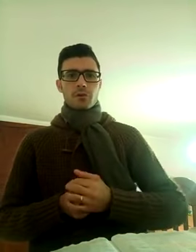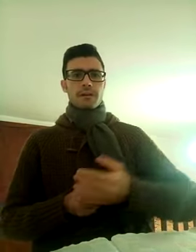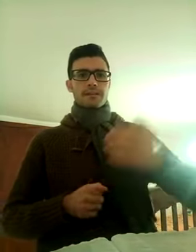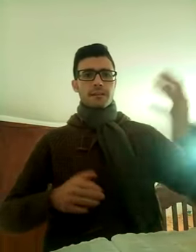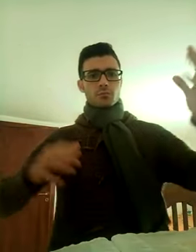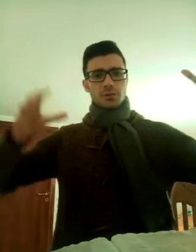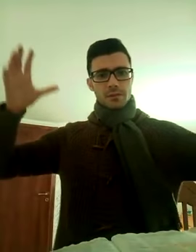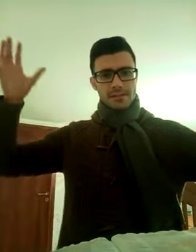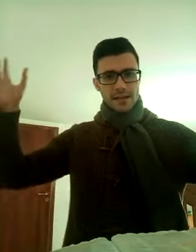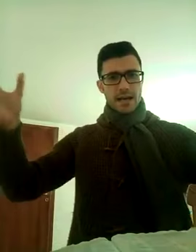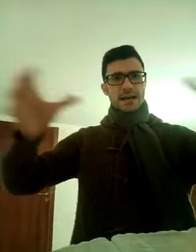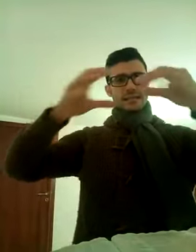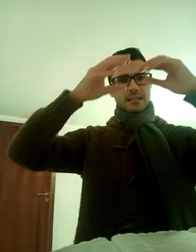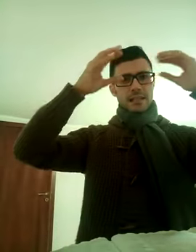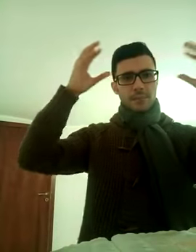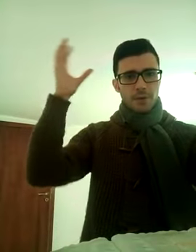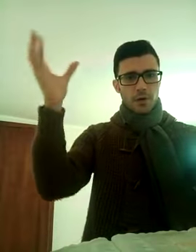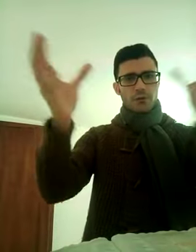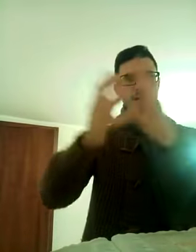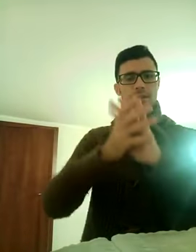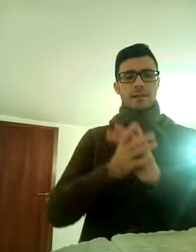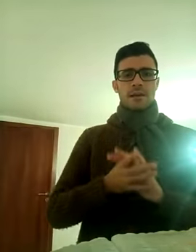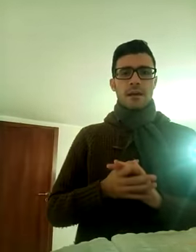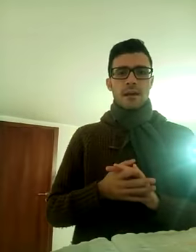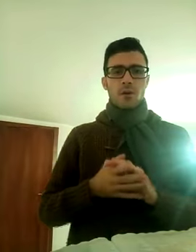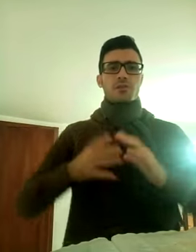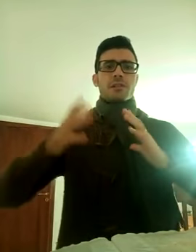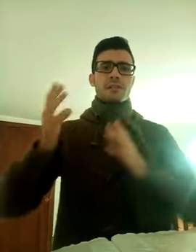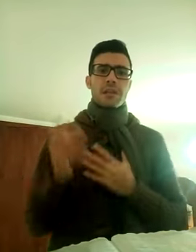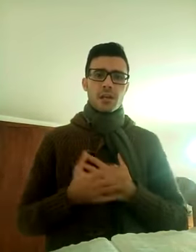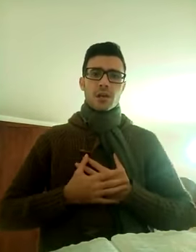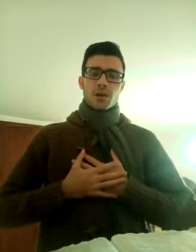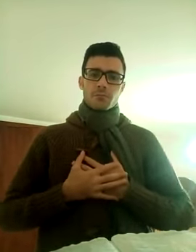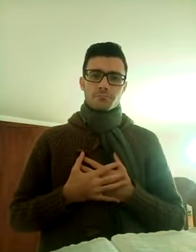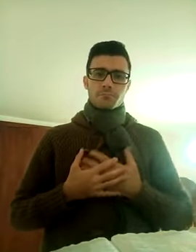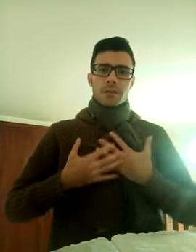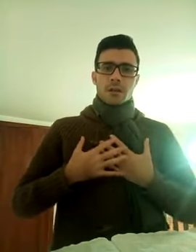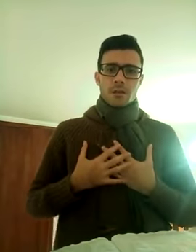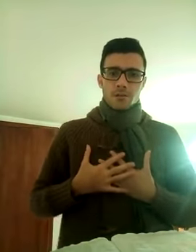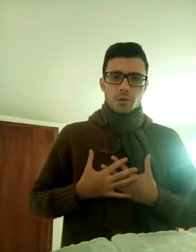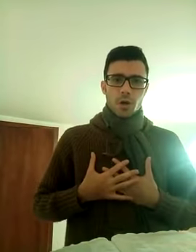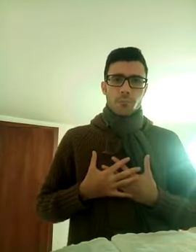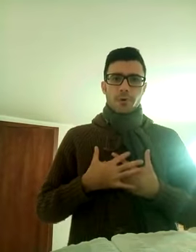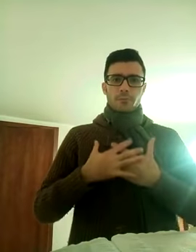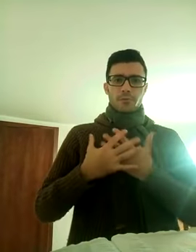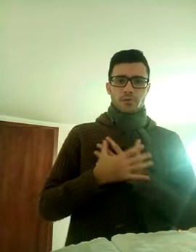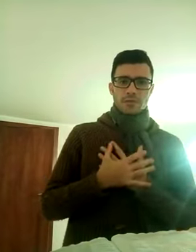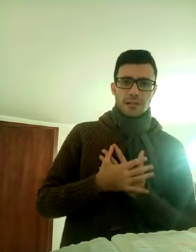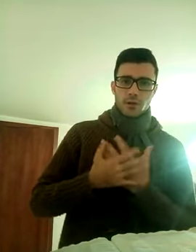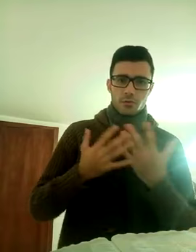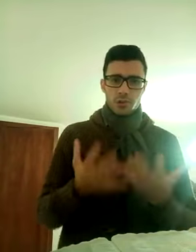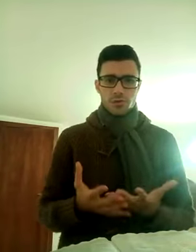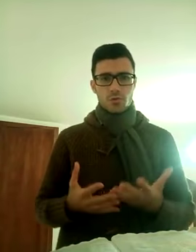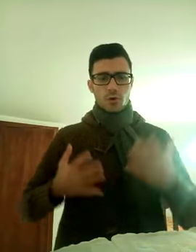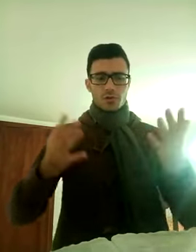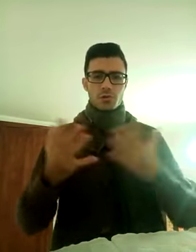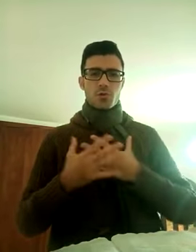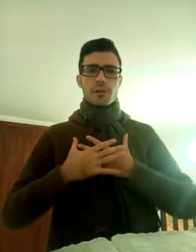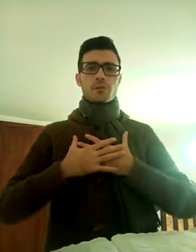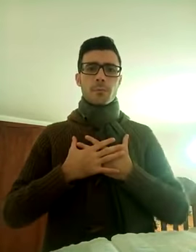voglio vendere tutte queste case dalle poveri, così disse io, dopo posso andare con Gesù, col Signore suo